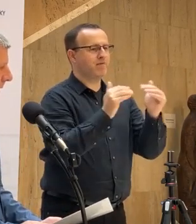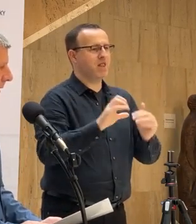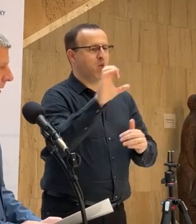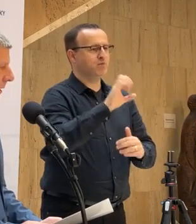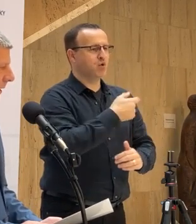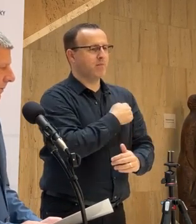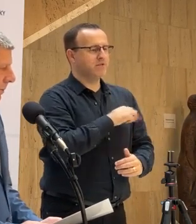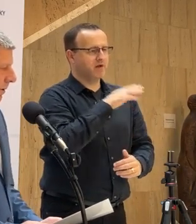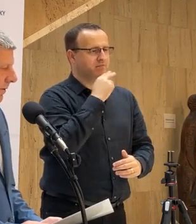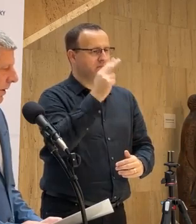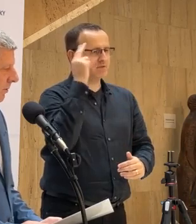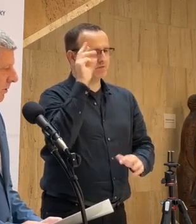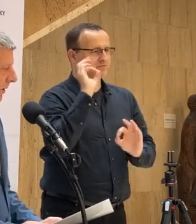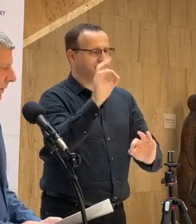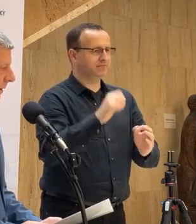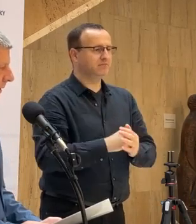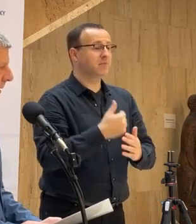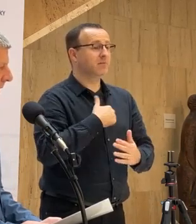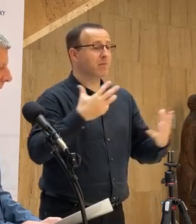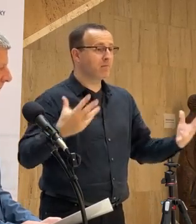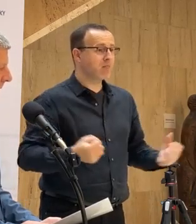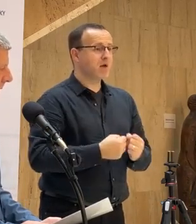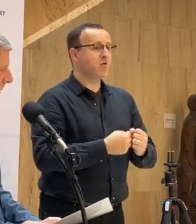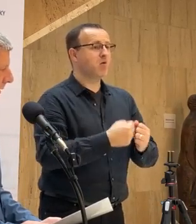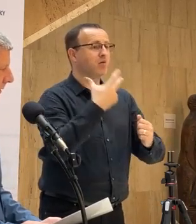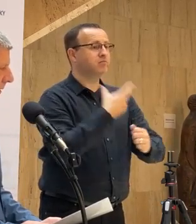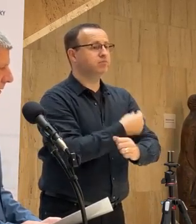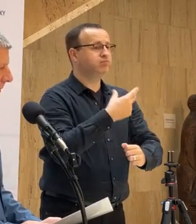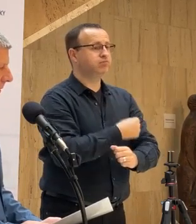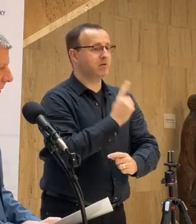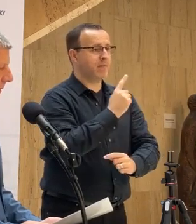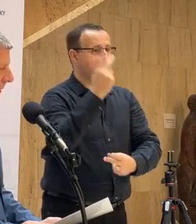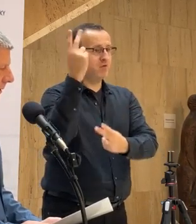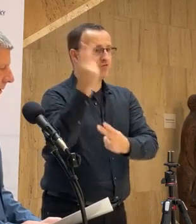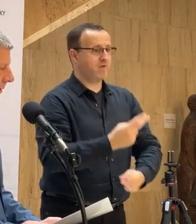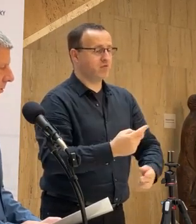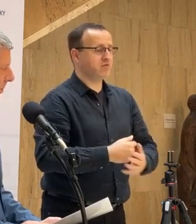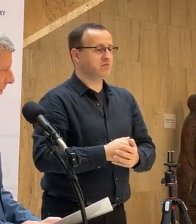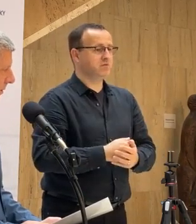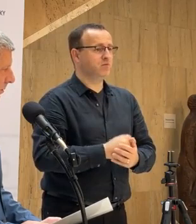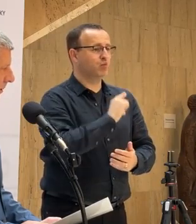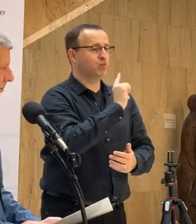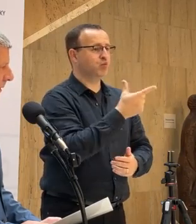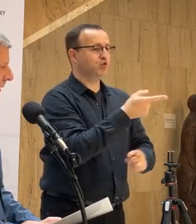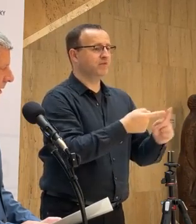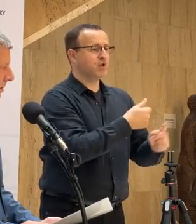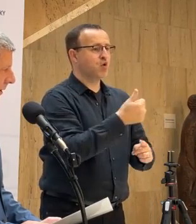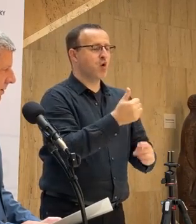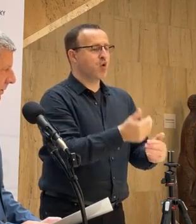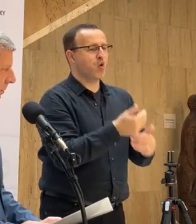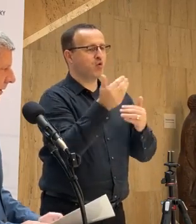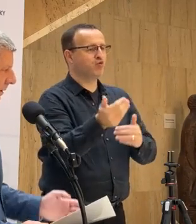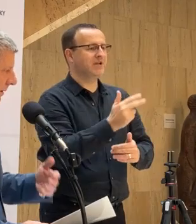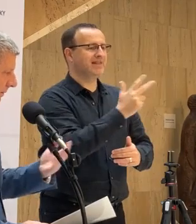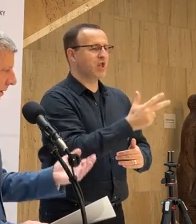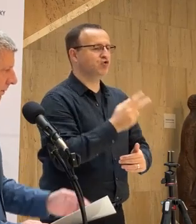známy. Nám sa podrolo dosiahnuť to, že dávky, ktoré mali k nám prísť v druhom štvrt roku, sú odložené na tretí a